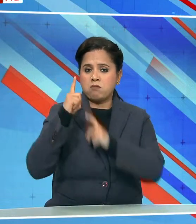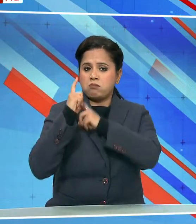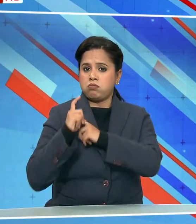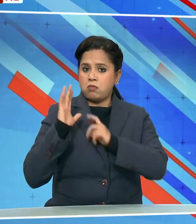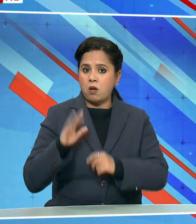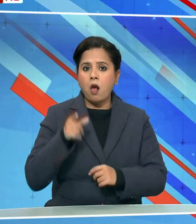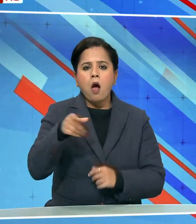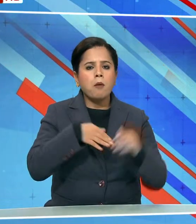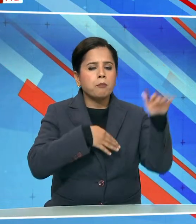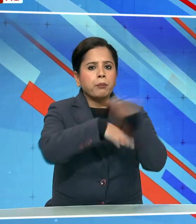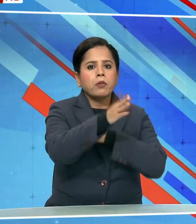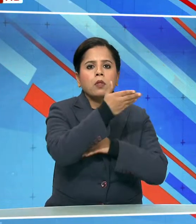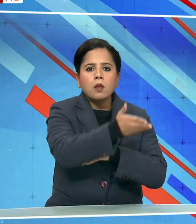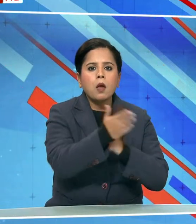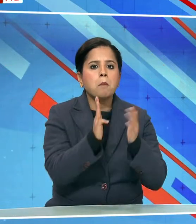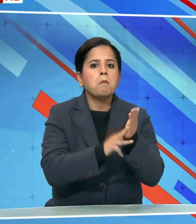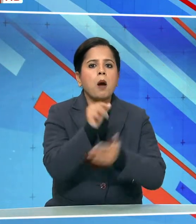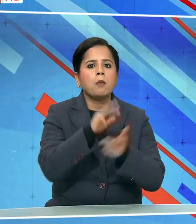फरार है।